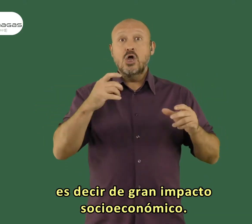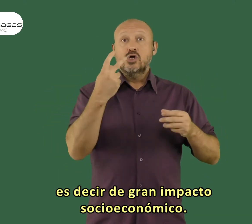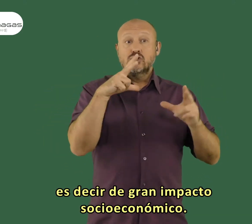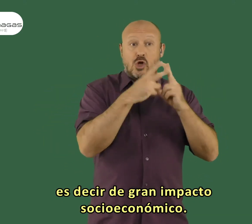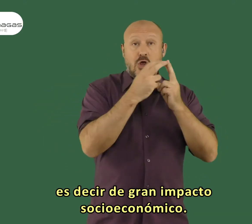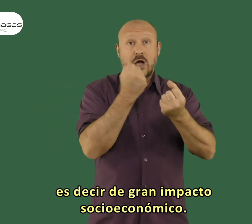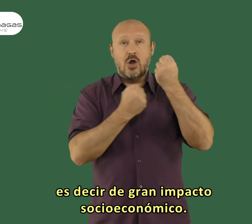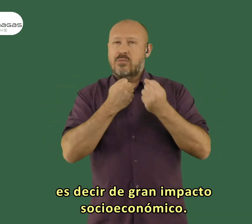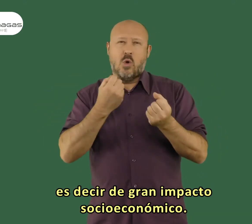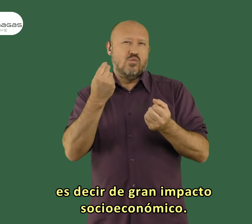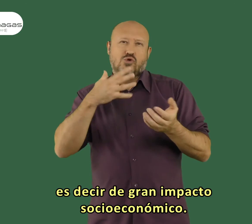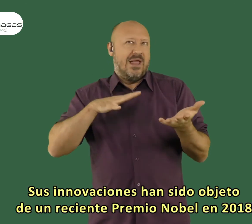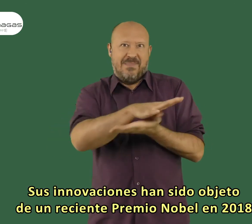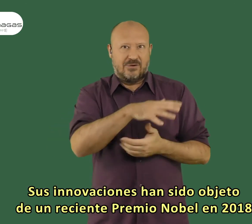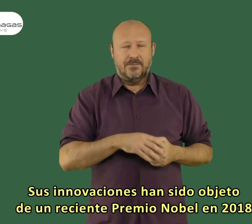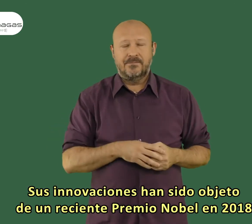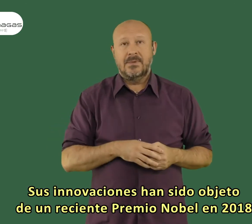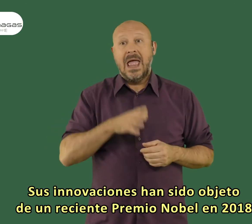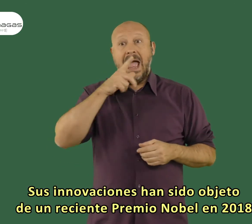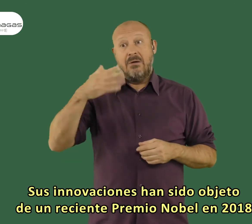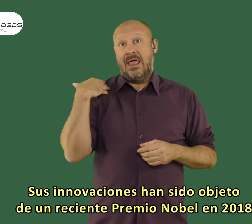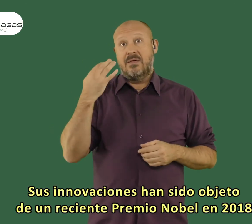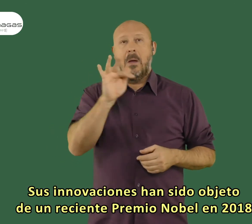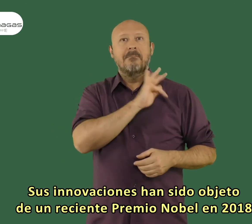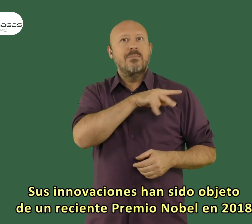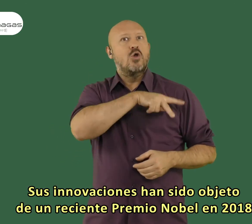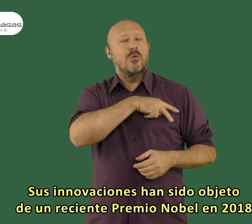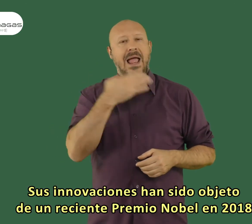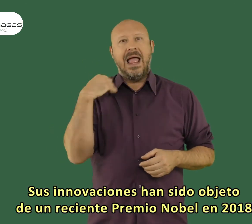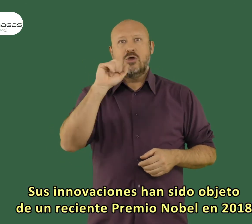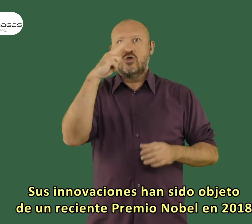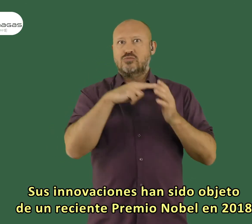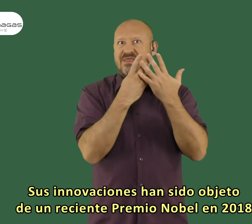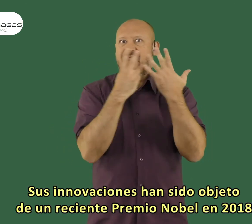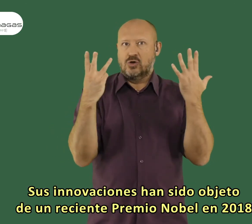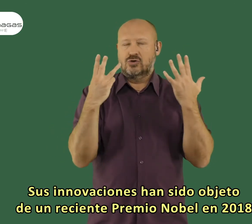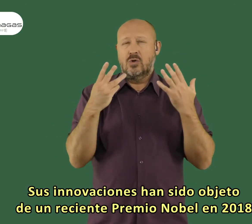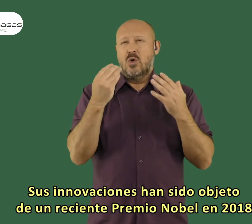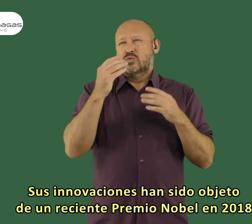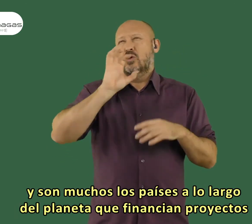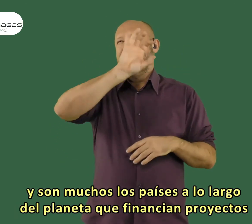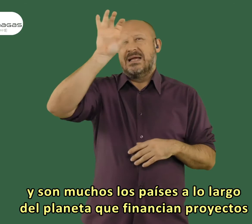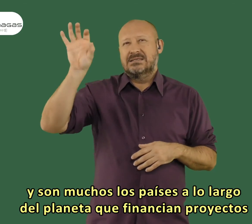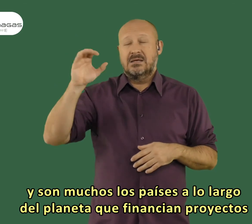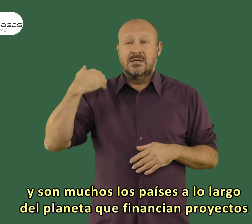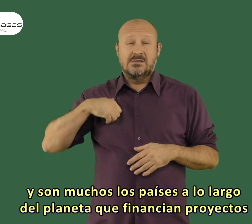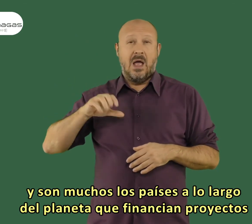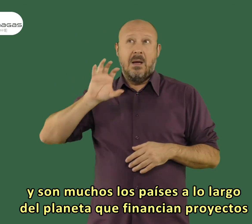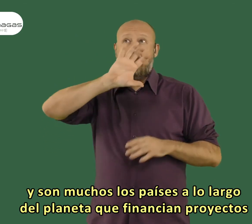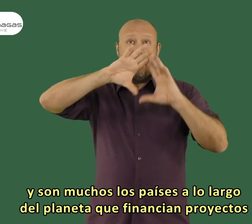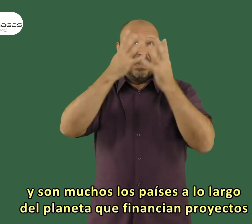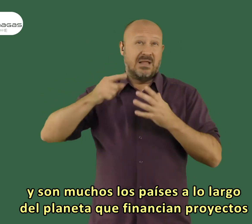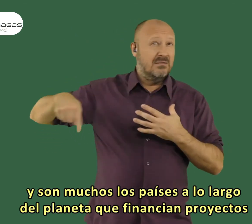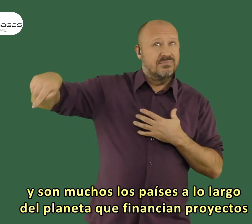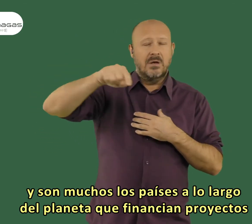decir, de gran impacto socioeconómico. Sus innovaciones han sido objeto de un reciente premio Nobel en 2018 y son muchos los